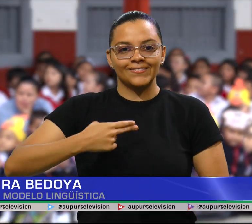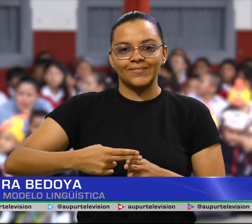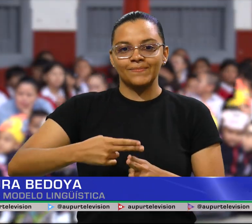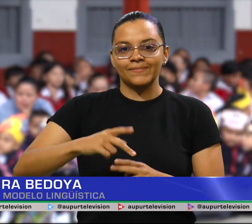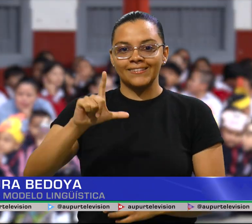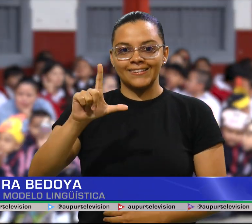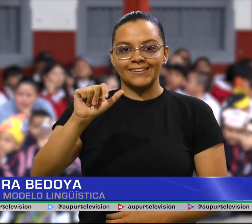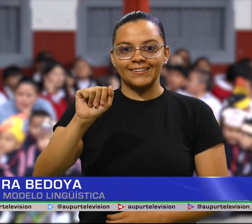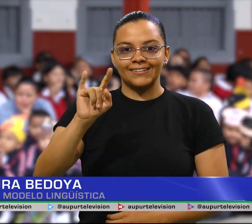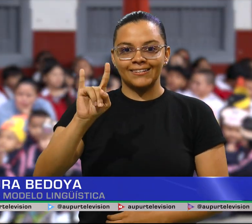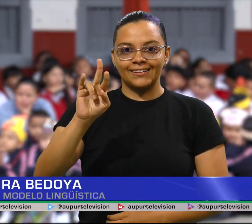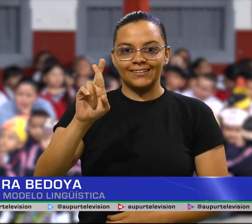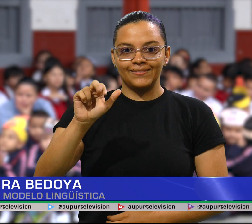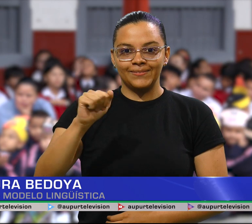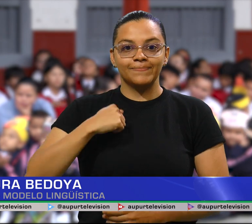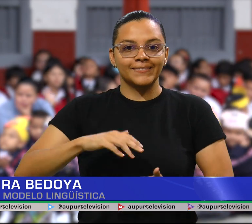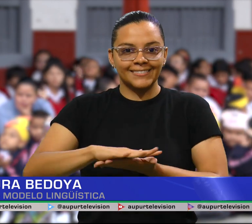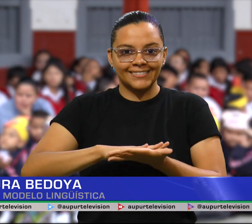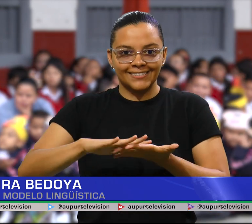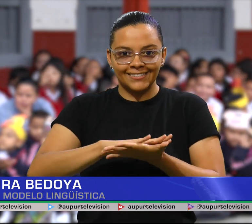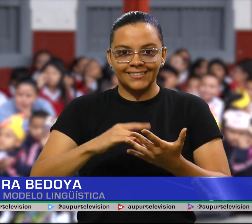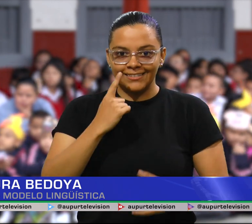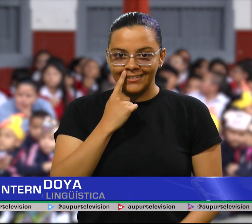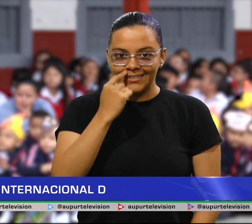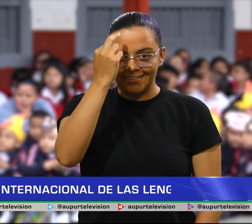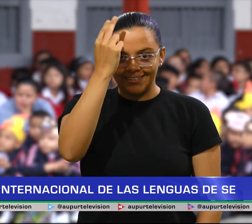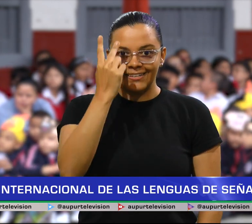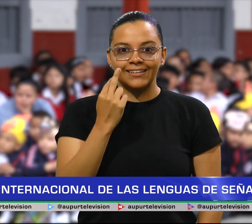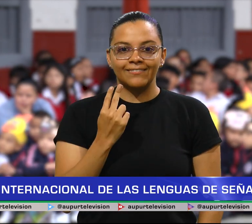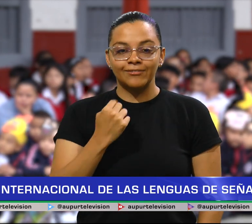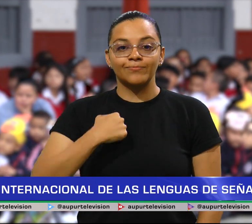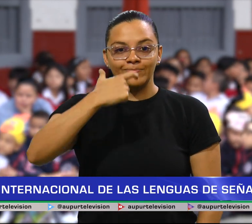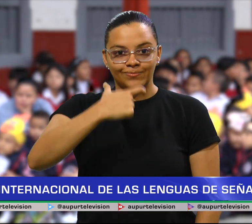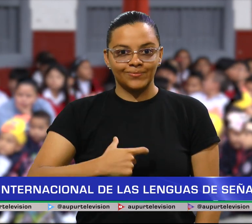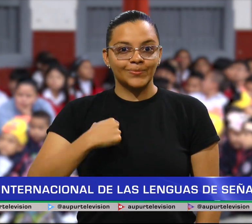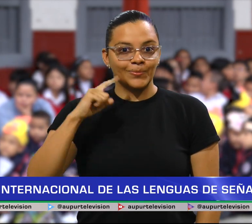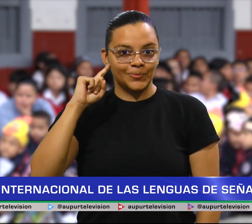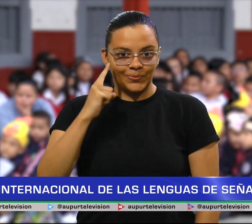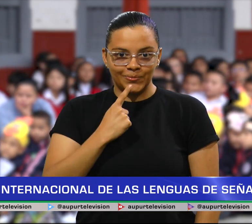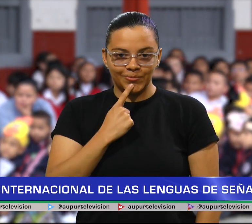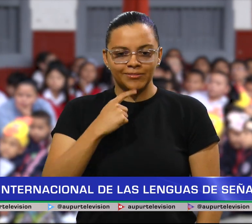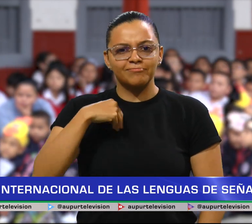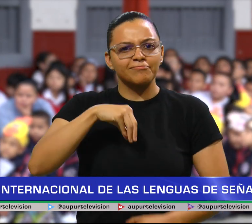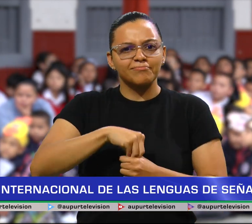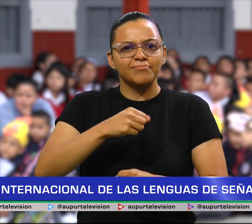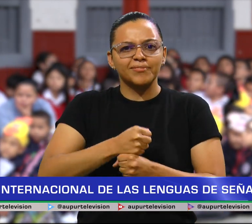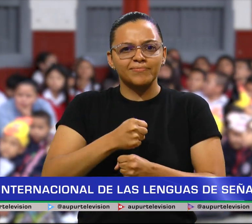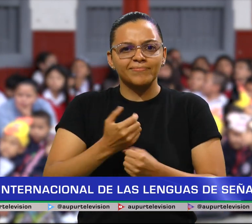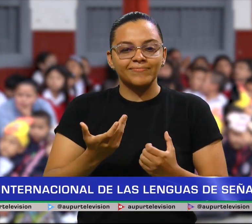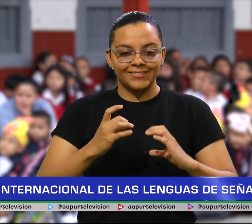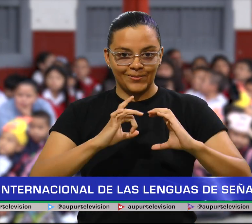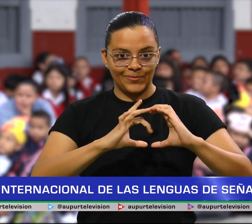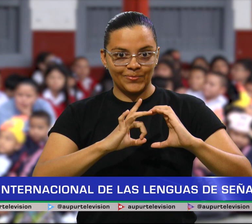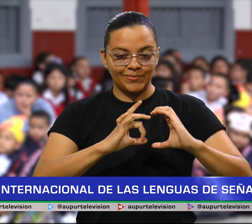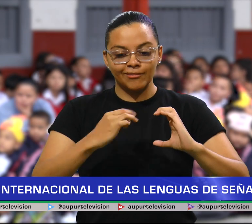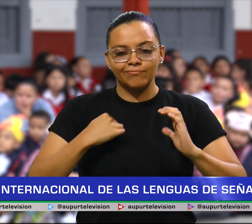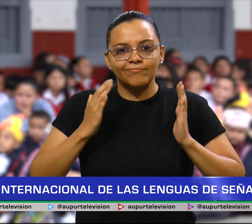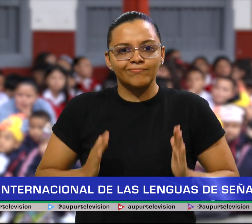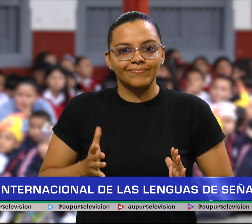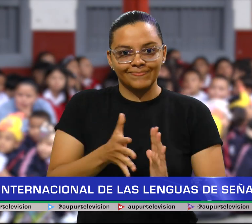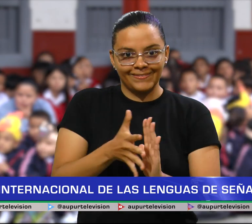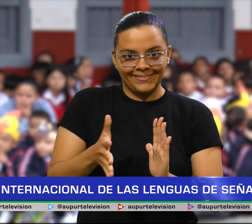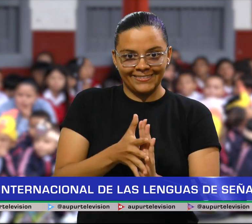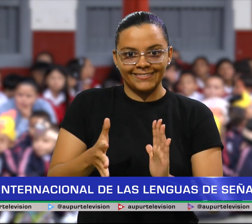Saludos, mi nombre es Laura, es mi seña y soy una persona sorda. Yo trabajo de UCN en la Escuela